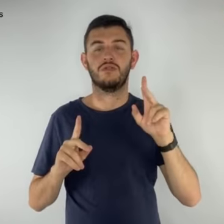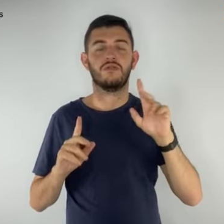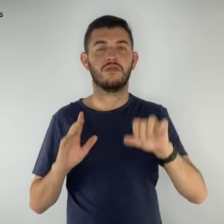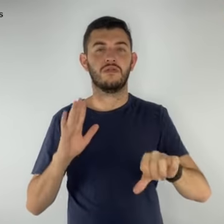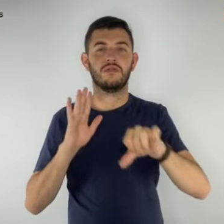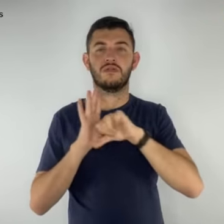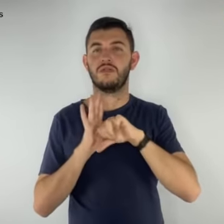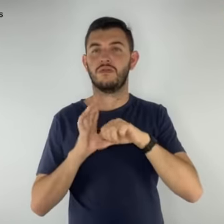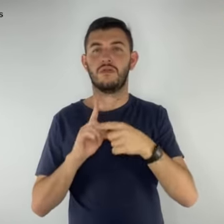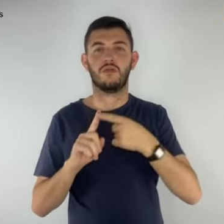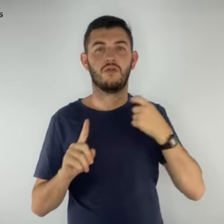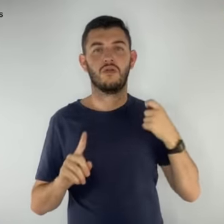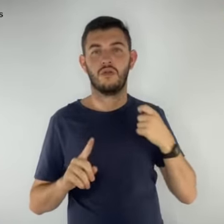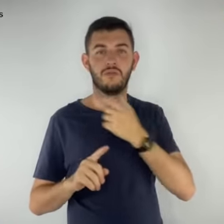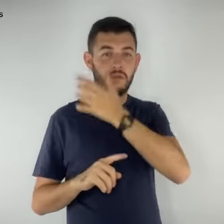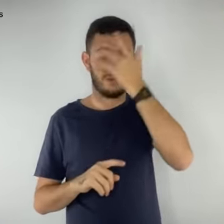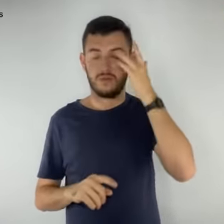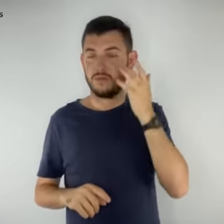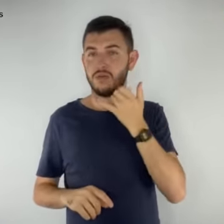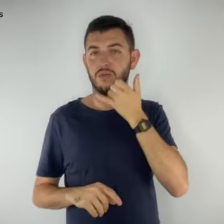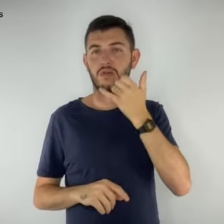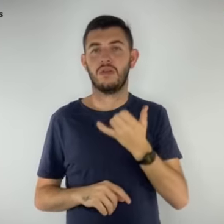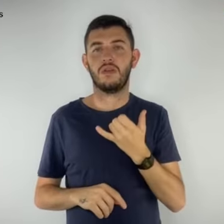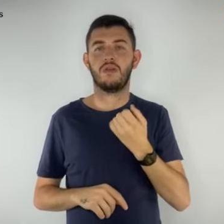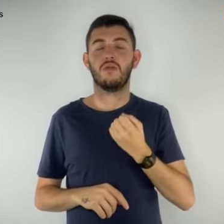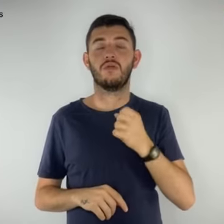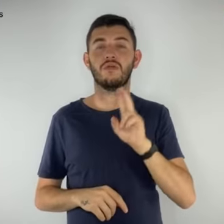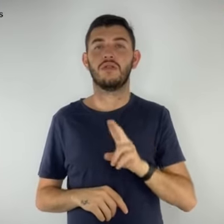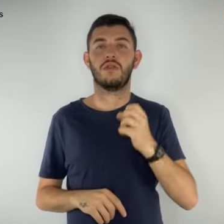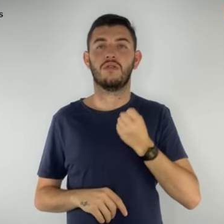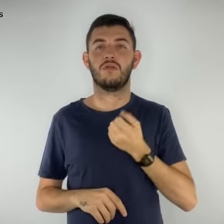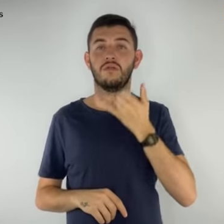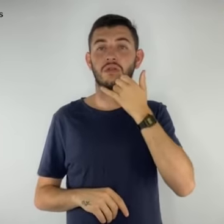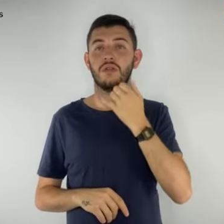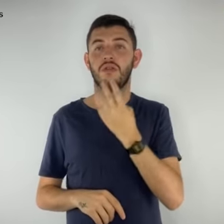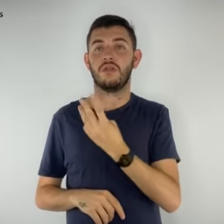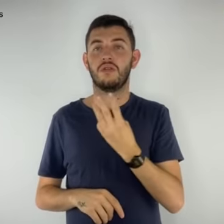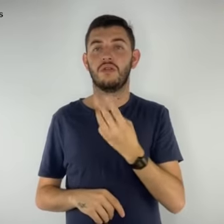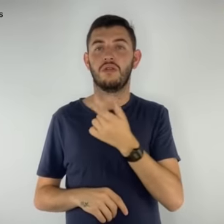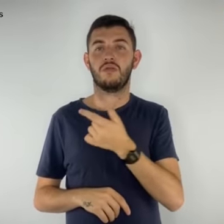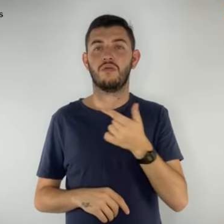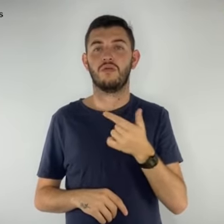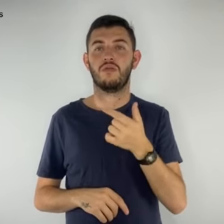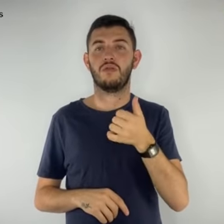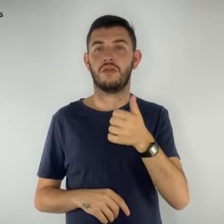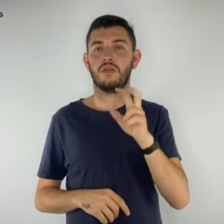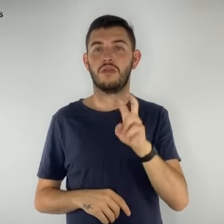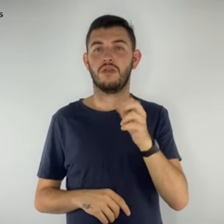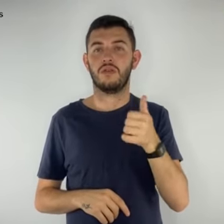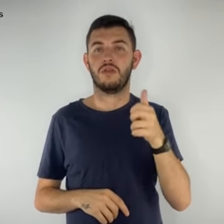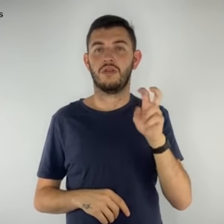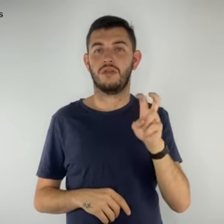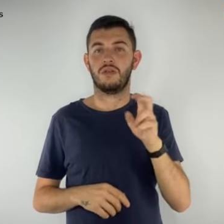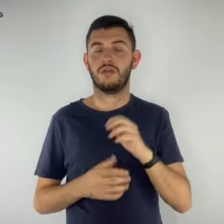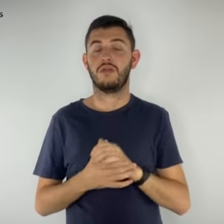criminosa, os bandidos ligam pelo telefone 3322-1515,